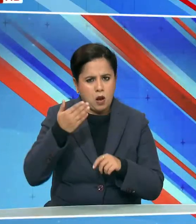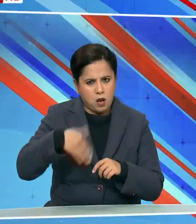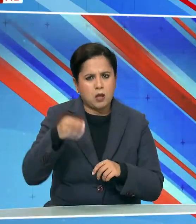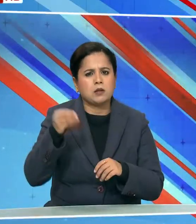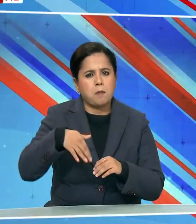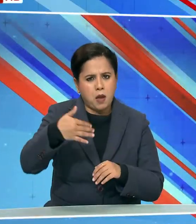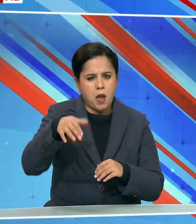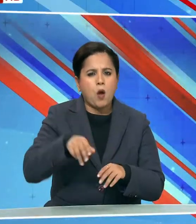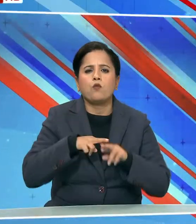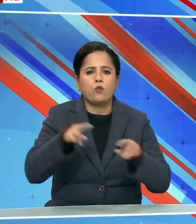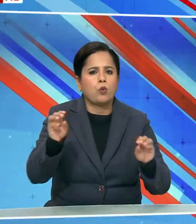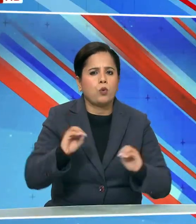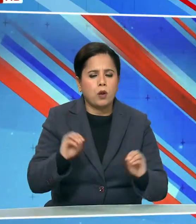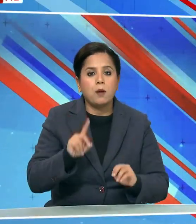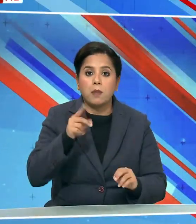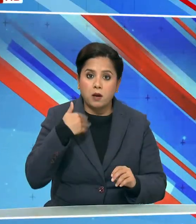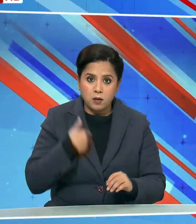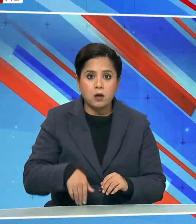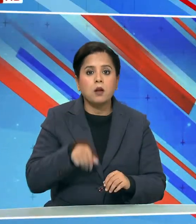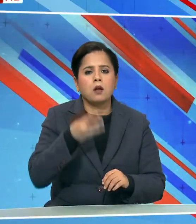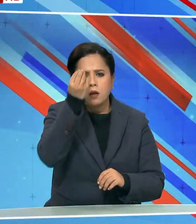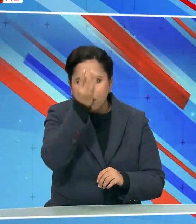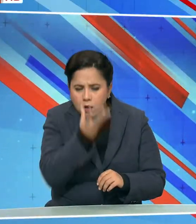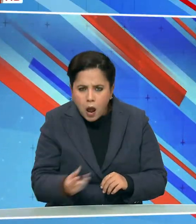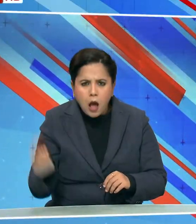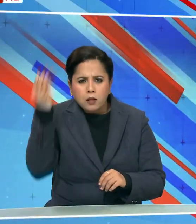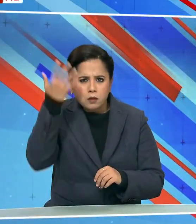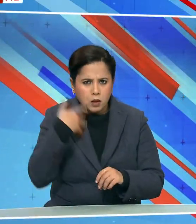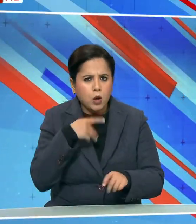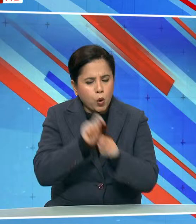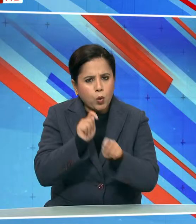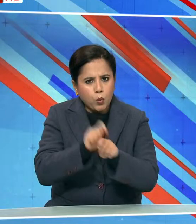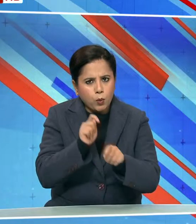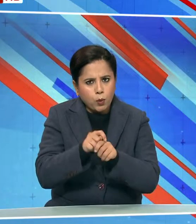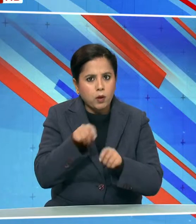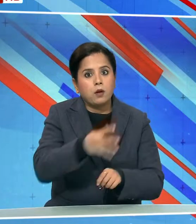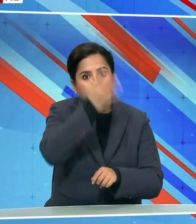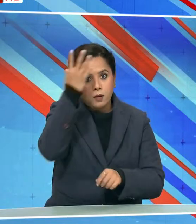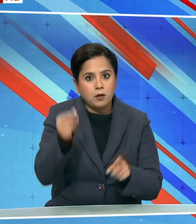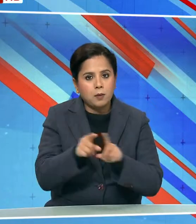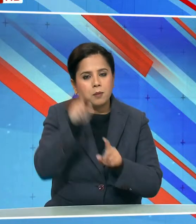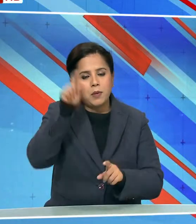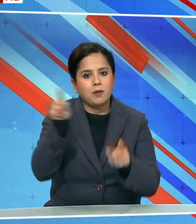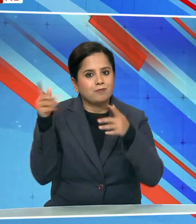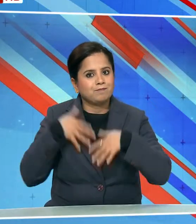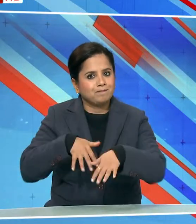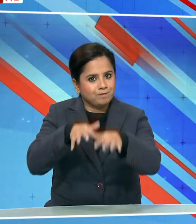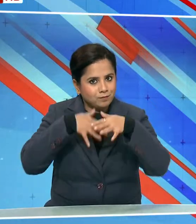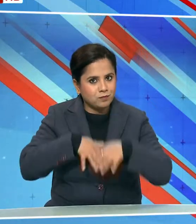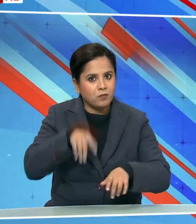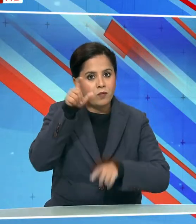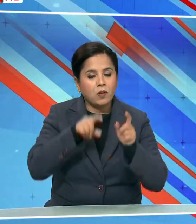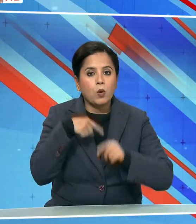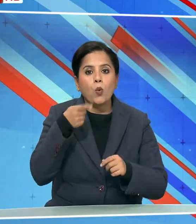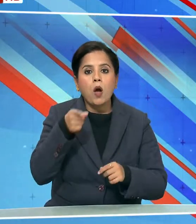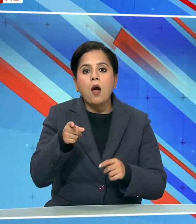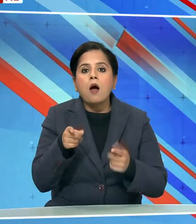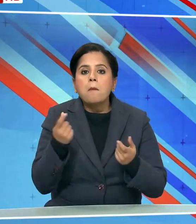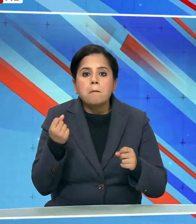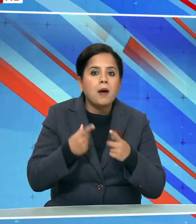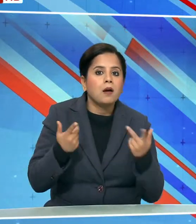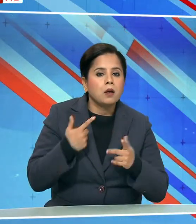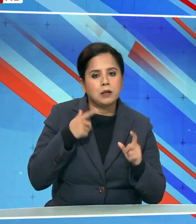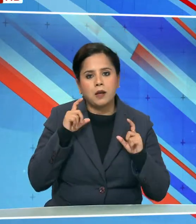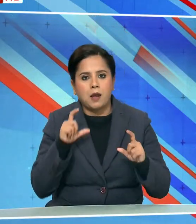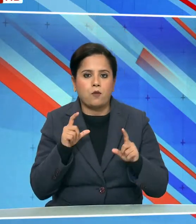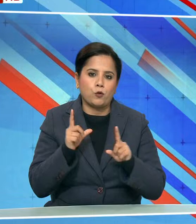होगा लेकिन उस कारी को हम लोग रात्री में करेंगे और दिन में हम लोग श्रदालों की जो सुविदा है उसका